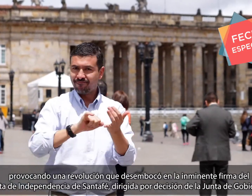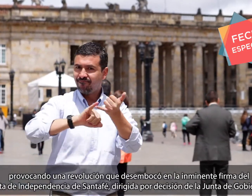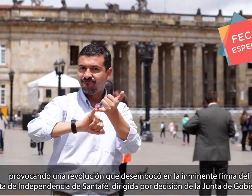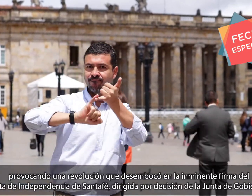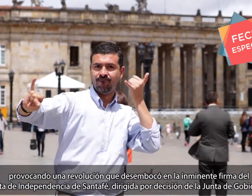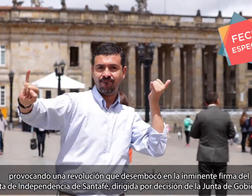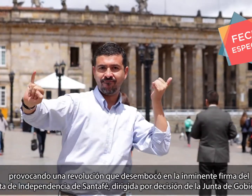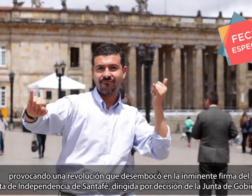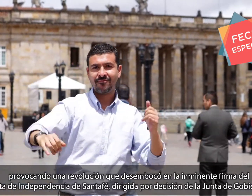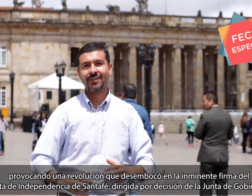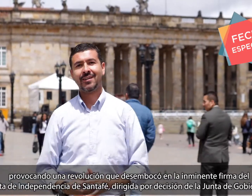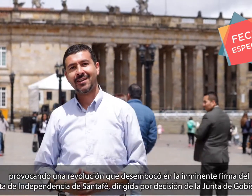Gobierno.